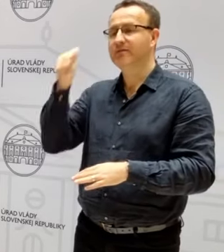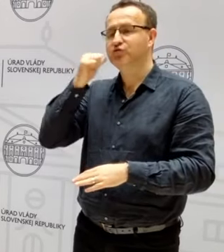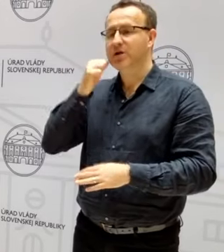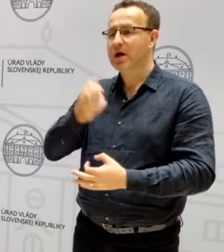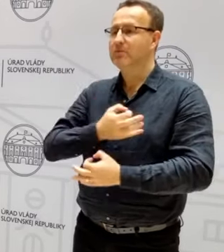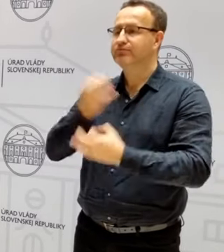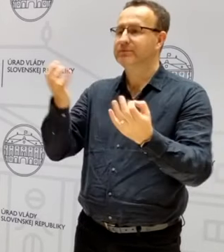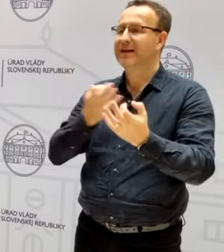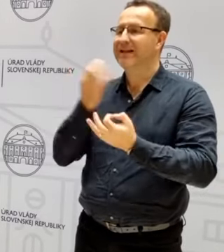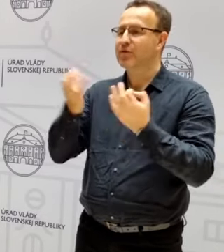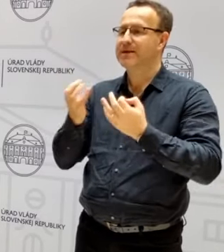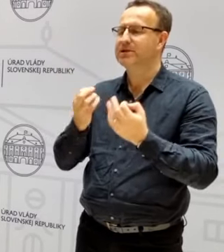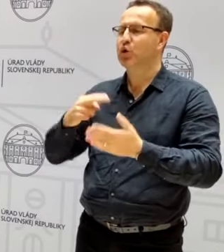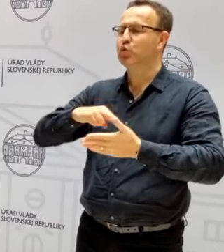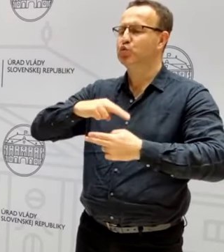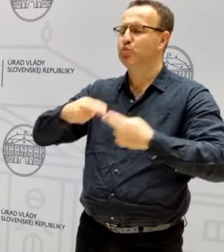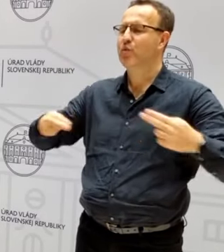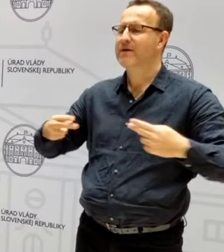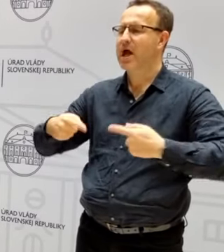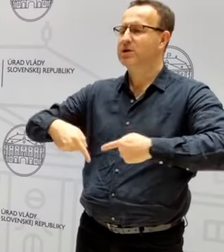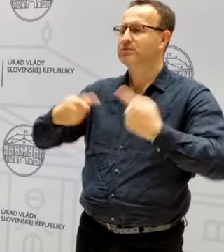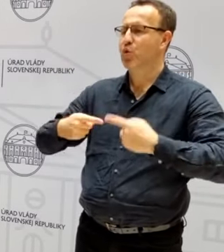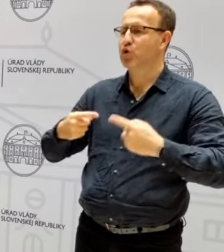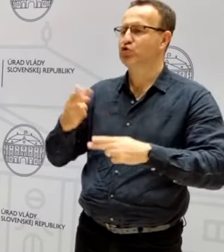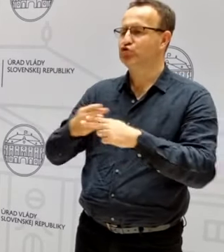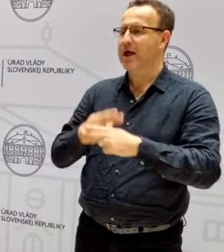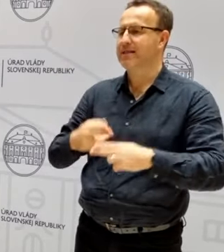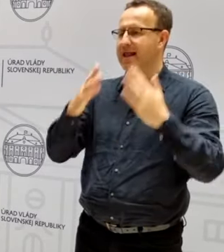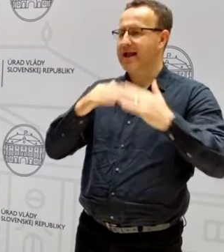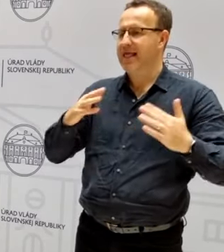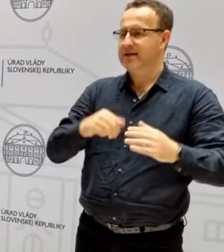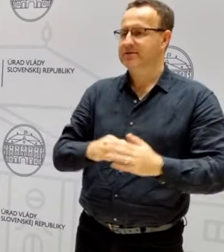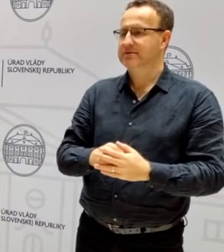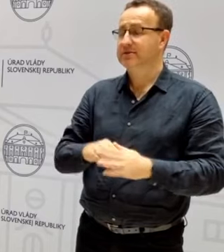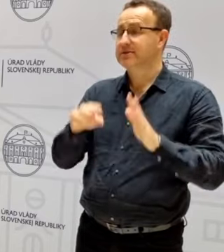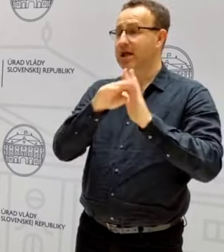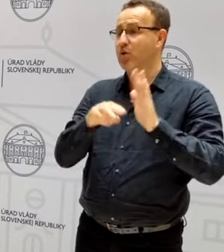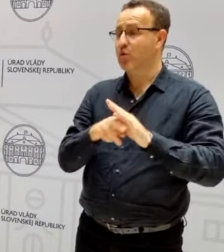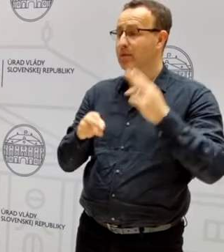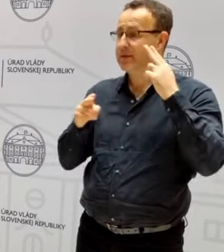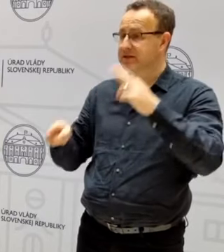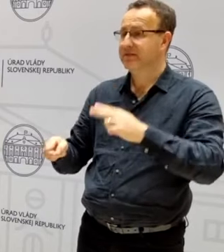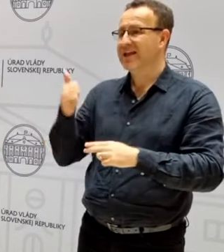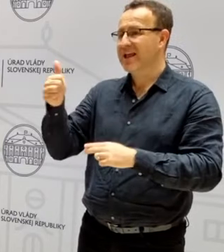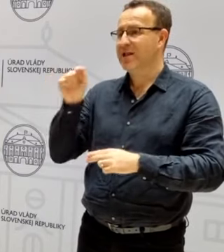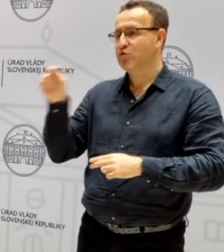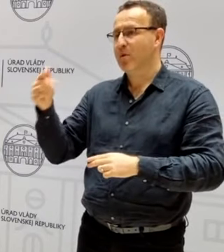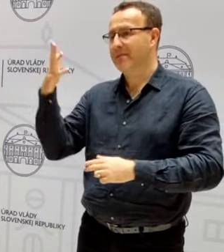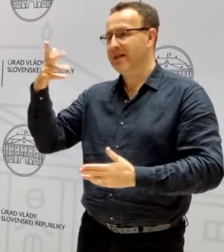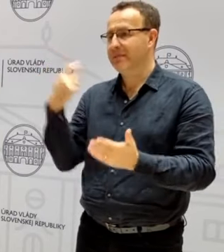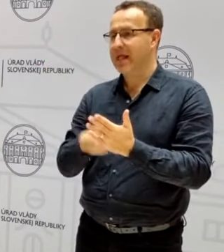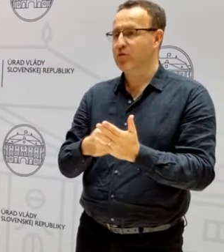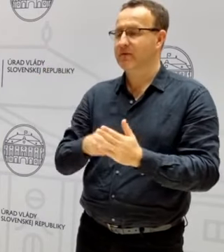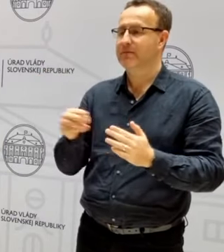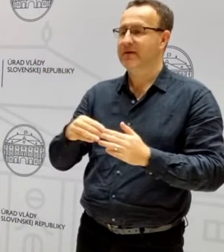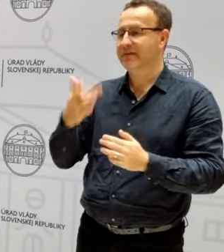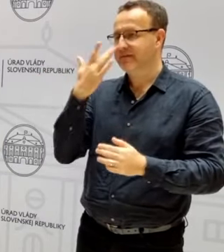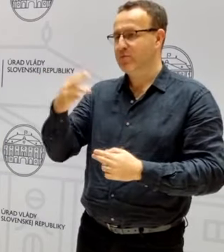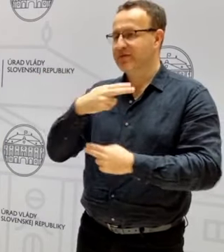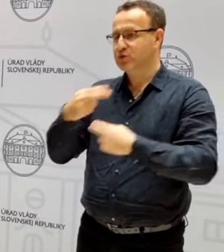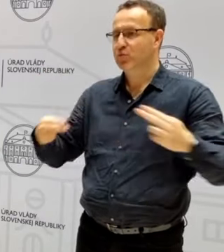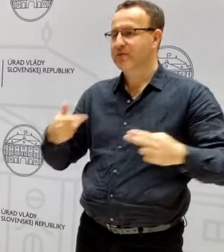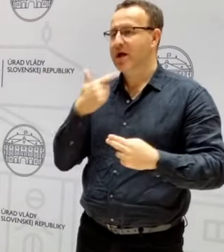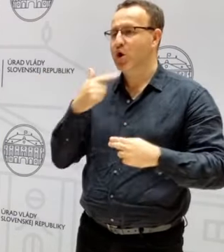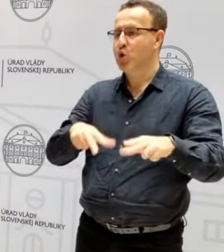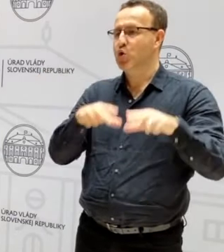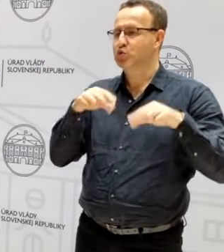informácie o tých sporných zmluvách v štátnych lesoch. Zákon priznáva 1 až 5 platov pri vypovedaní zmluvy ako odstupné,